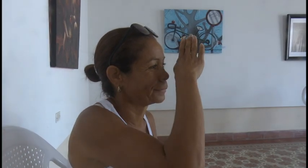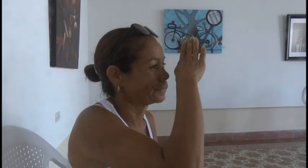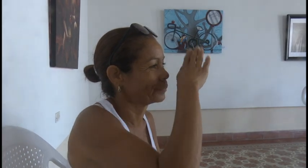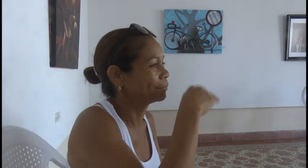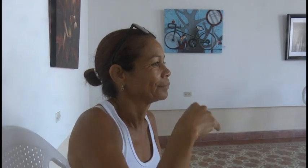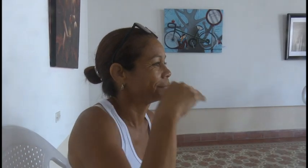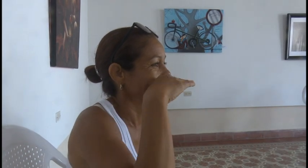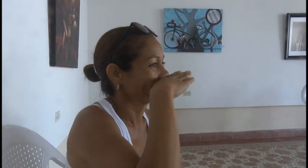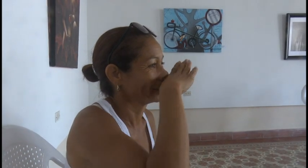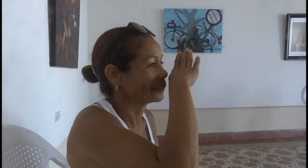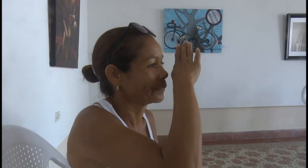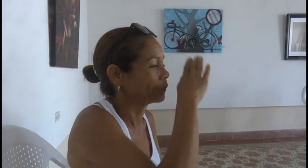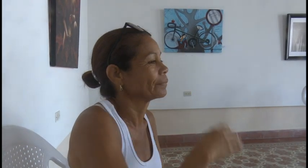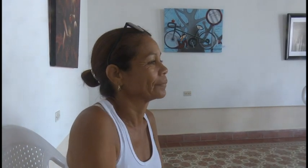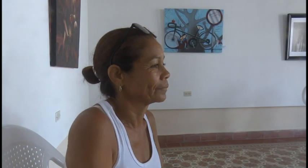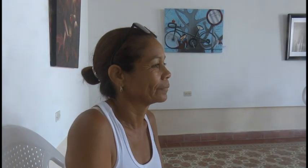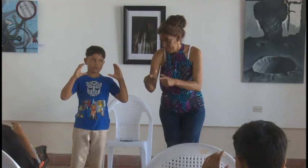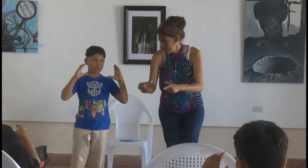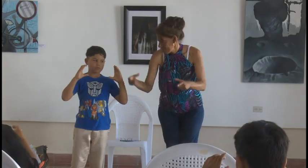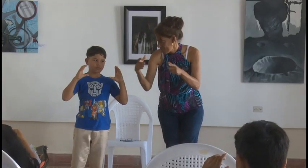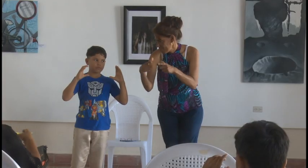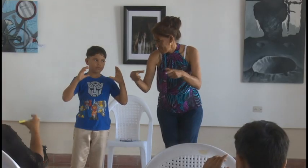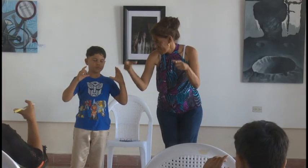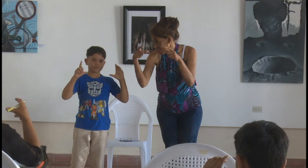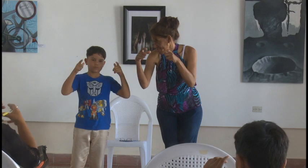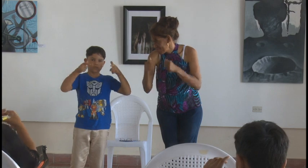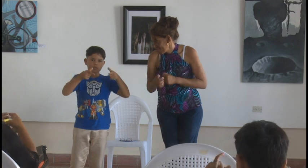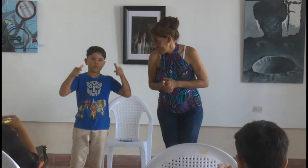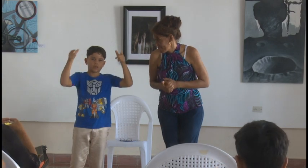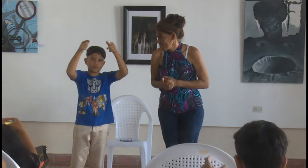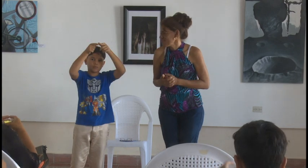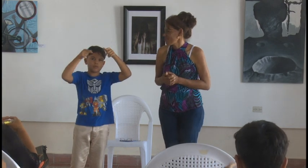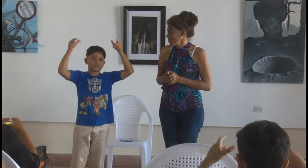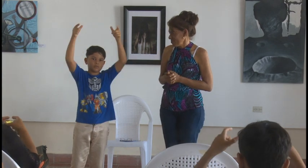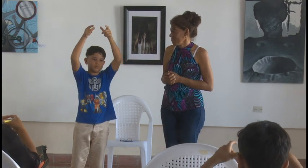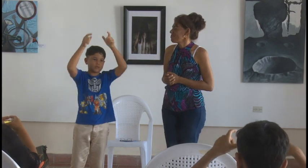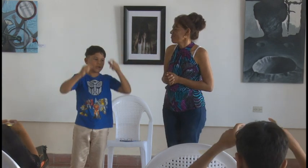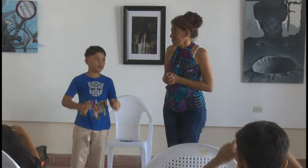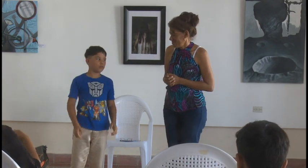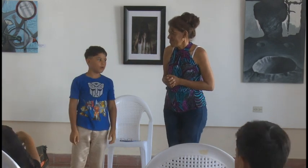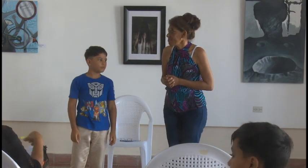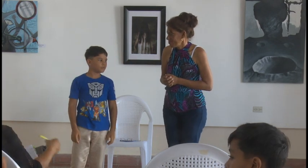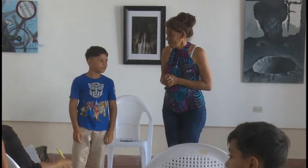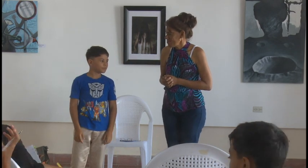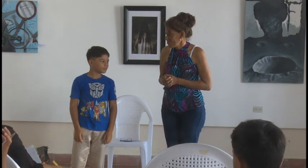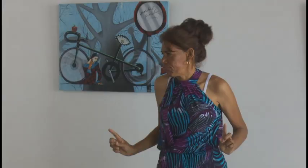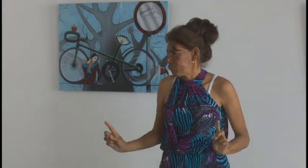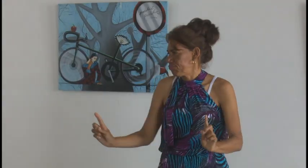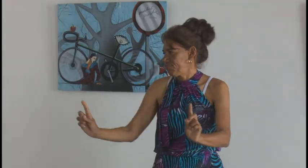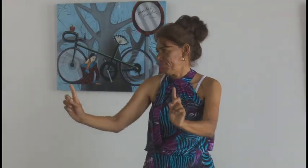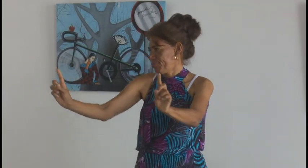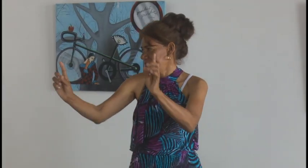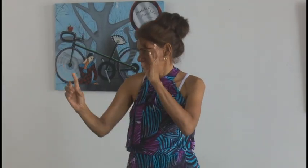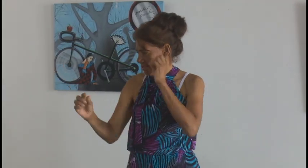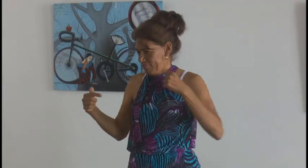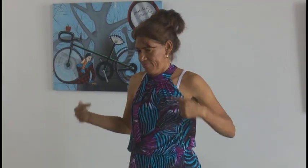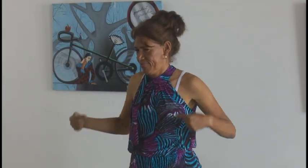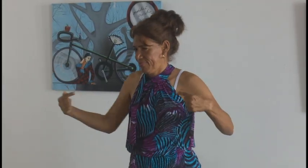lenguaje alternativo y diverso como vía para eliminar barreras de comunicación y el pleno desarrollo de las personas con discapacidad